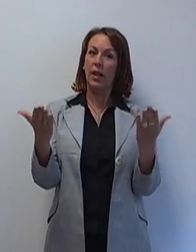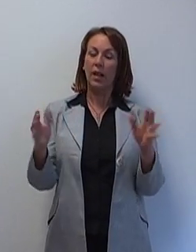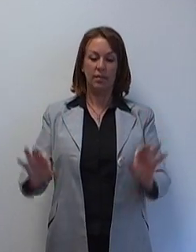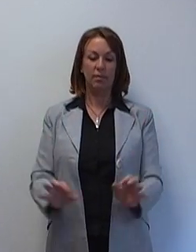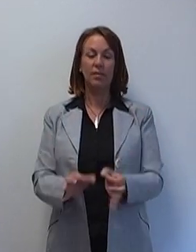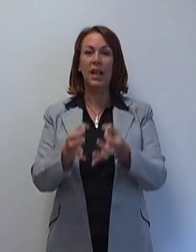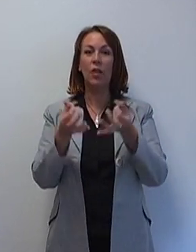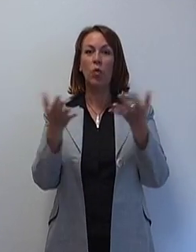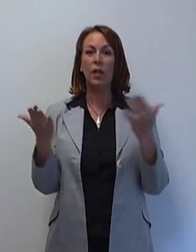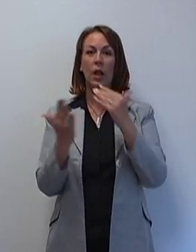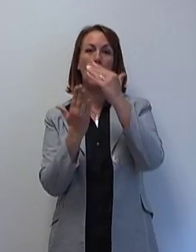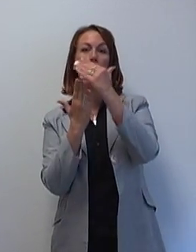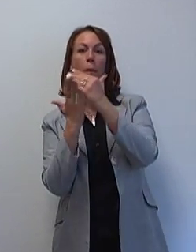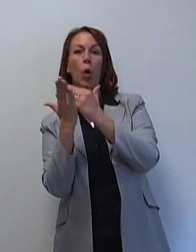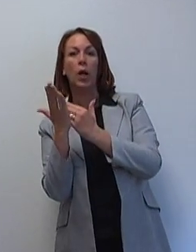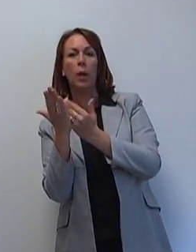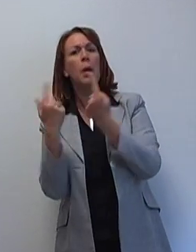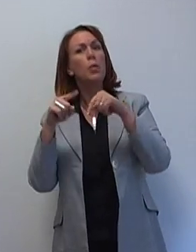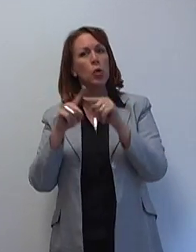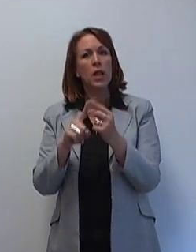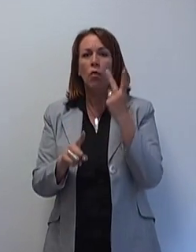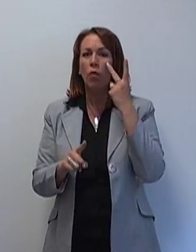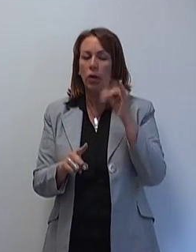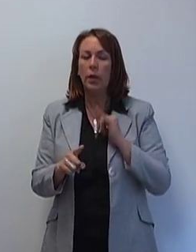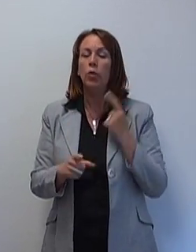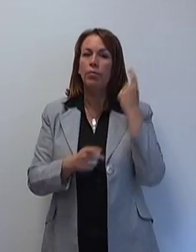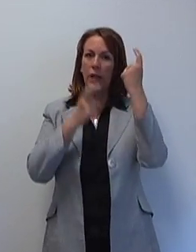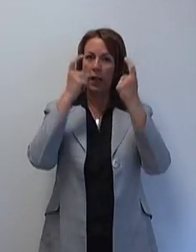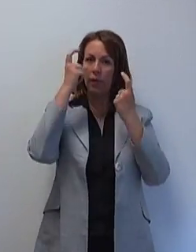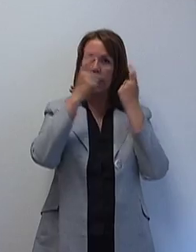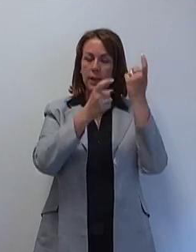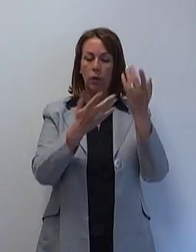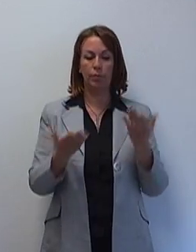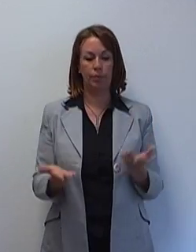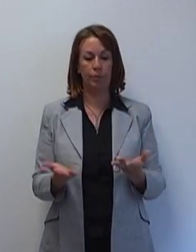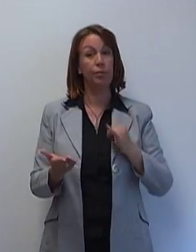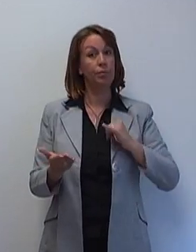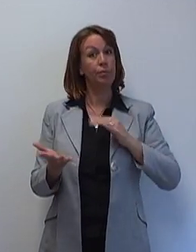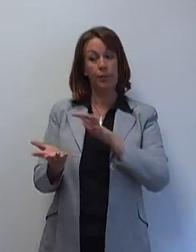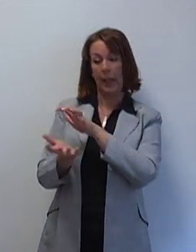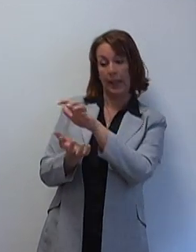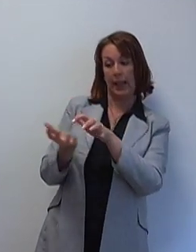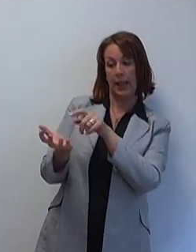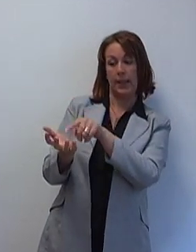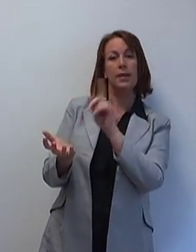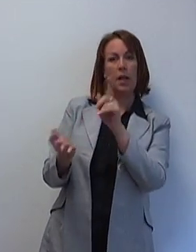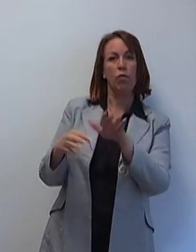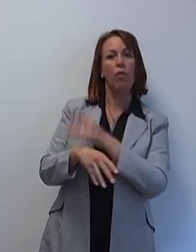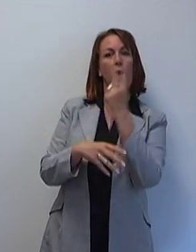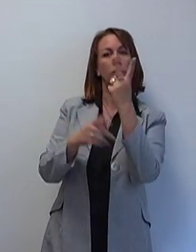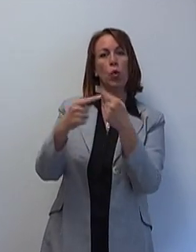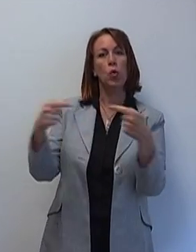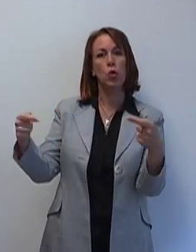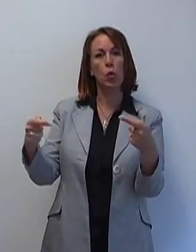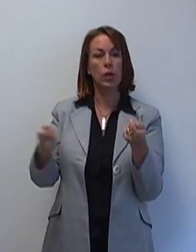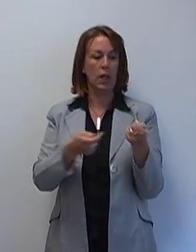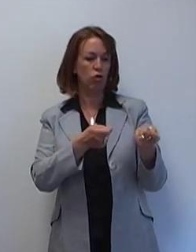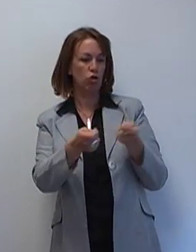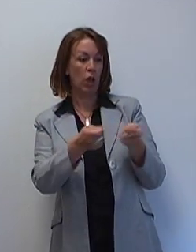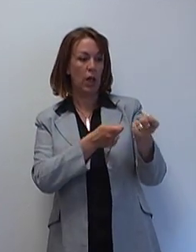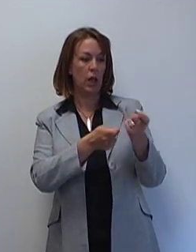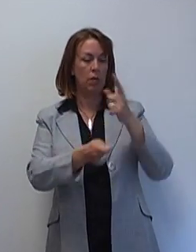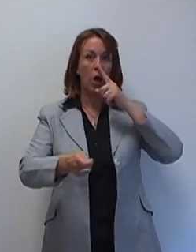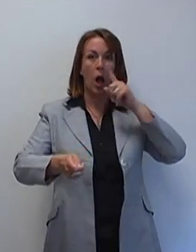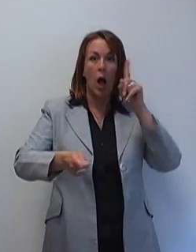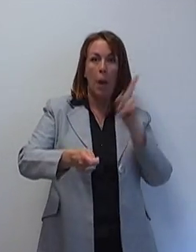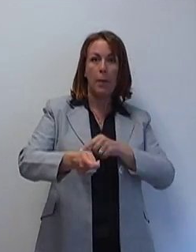Voilà, vous allez découvrir notre programme et puis vous verrez qu'on a eu une réflexion. On s'est dit que face à cette crise, on devait faire deux choses. D'abord la